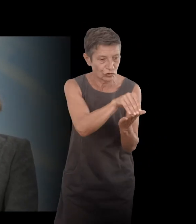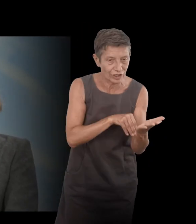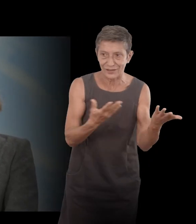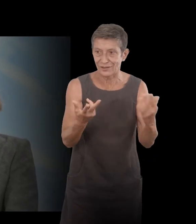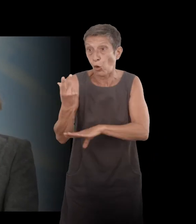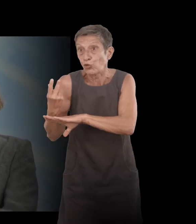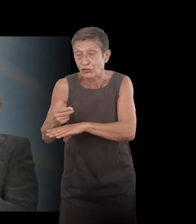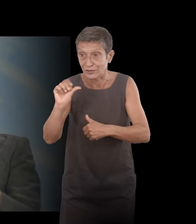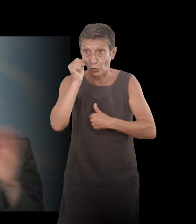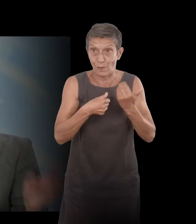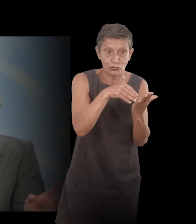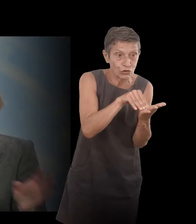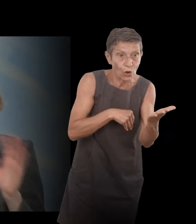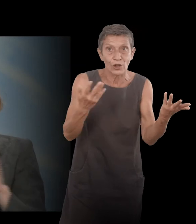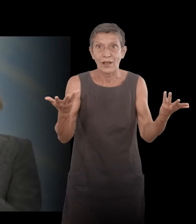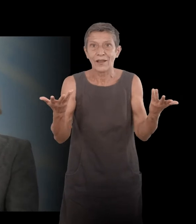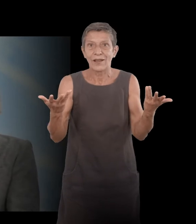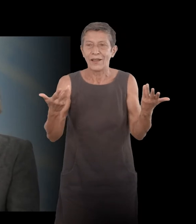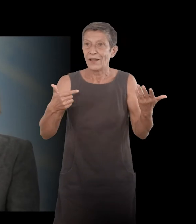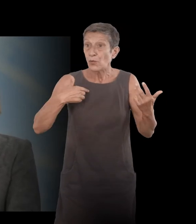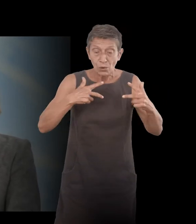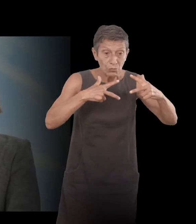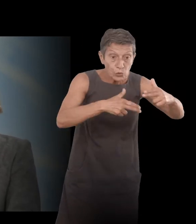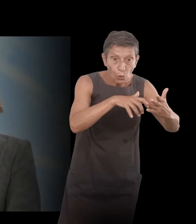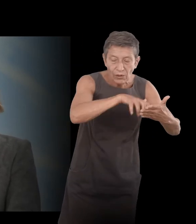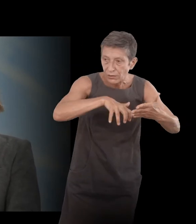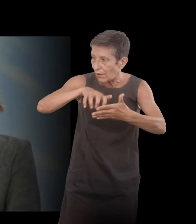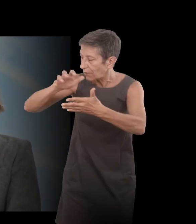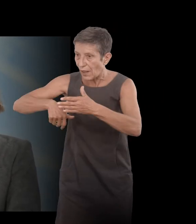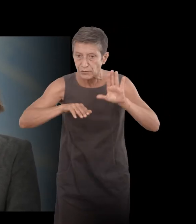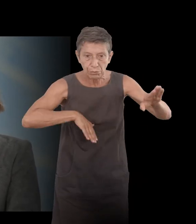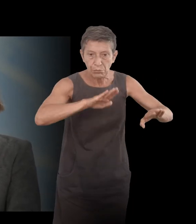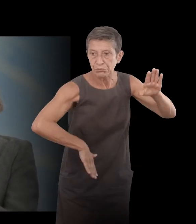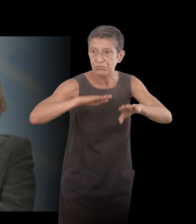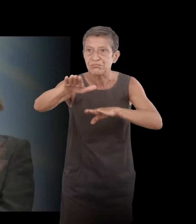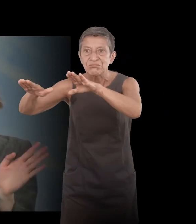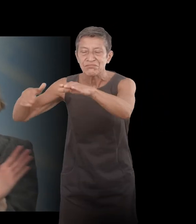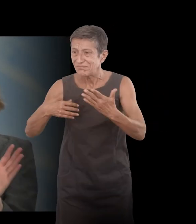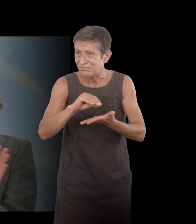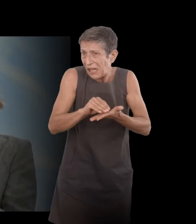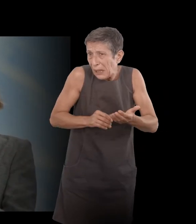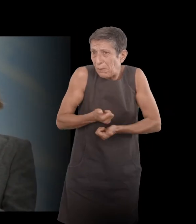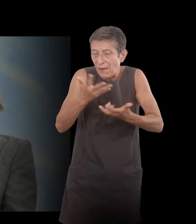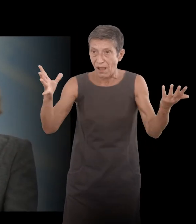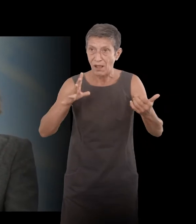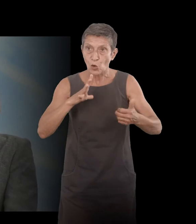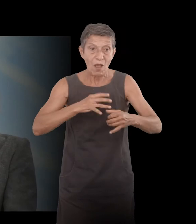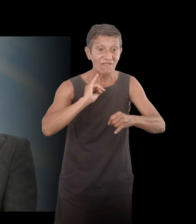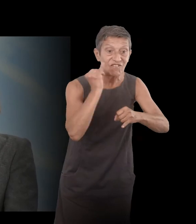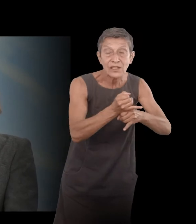j'ai écrit plein de fragments, à la fois des choses qui sont relevées de la fiction, qui n'apparaissent pas dans le livre finalement,